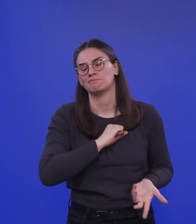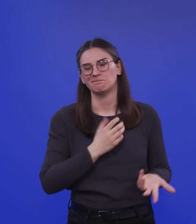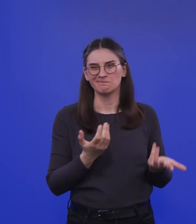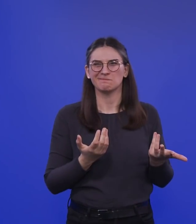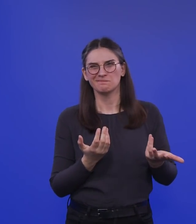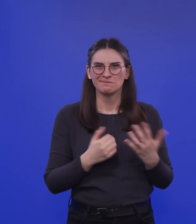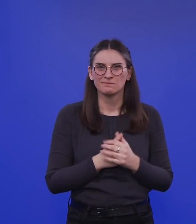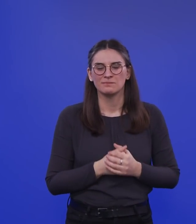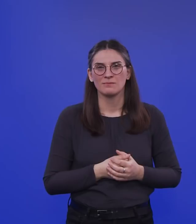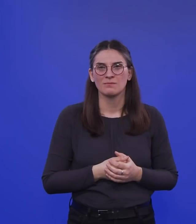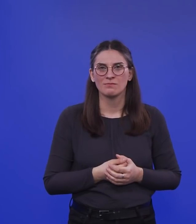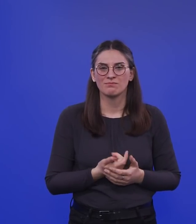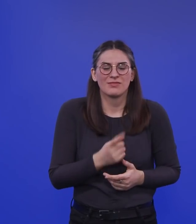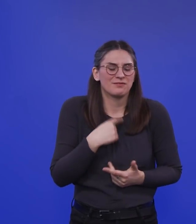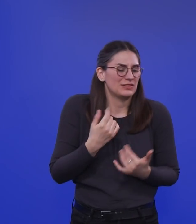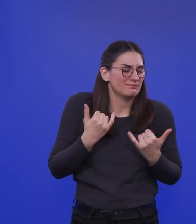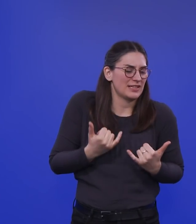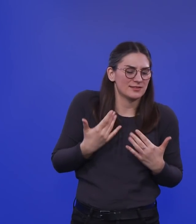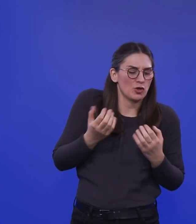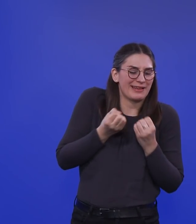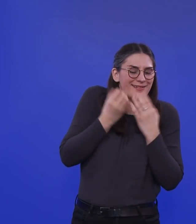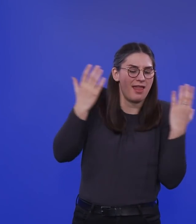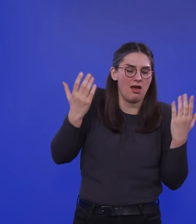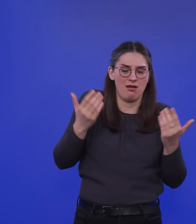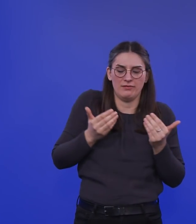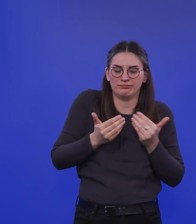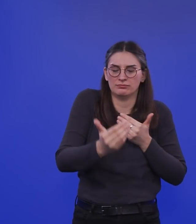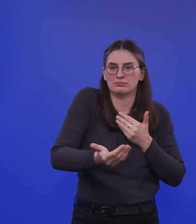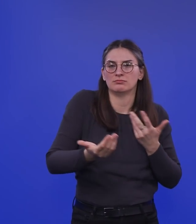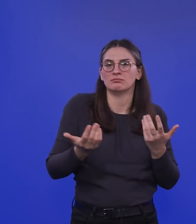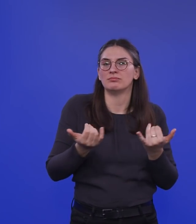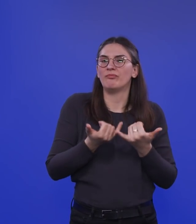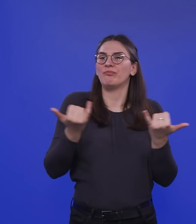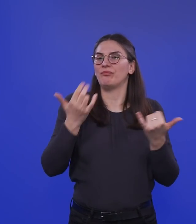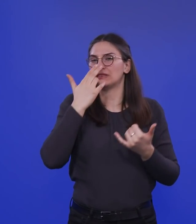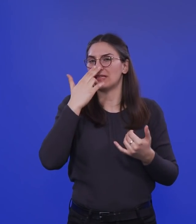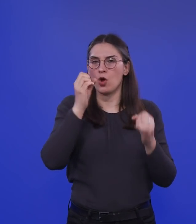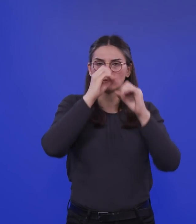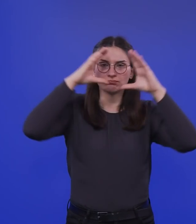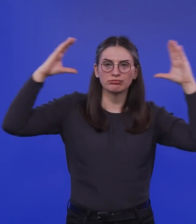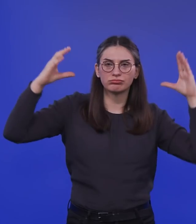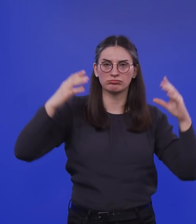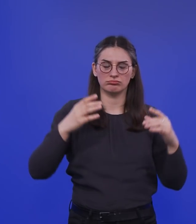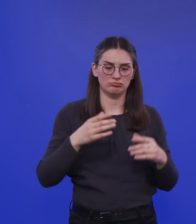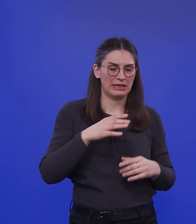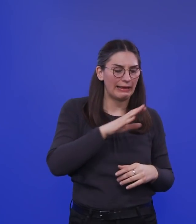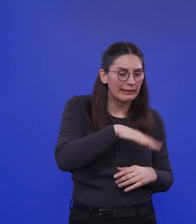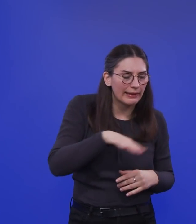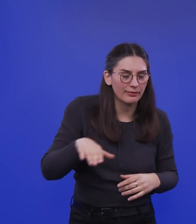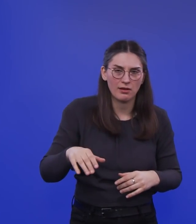Also wir wissen ja gar nicht, was zu erwarten ist, wenn alle Kinder in kurzer Zeit in Deutschland durchinfiziert werden.